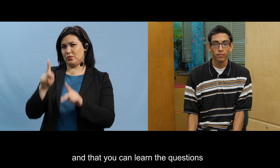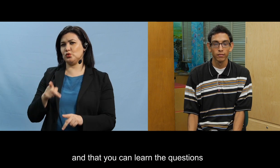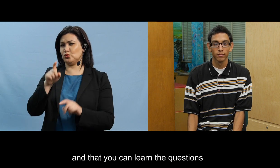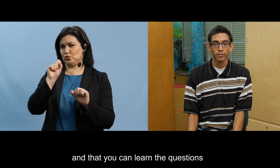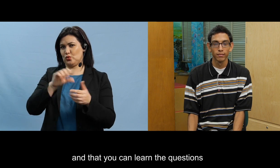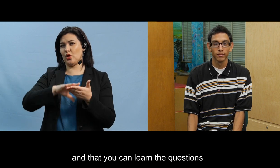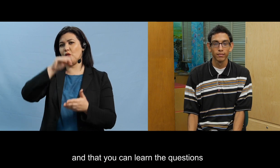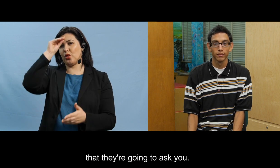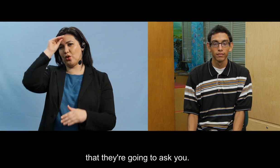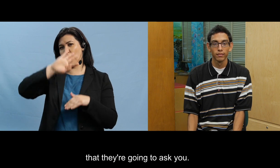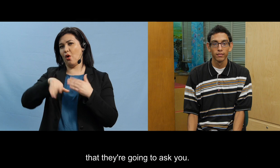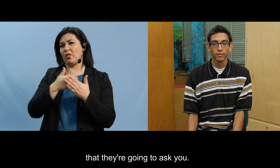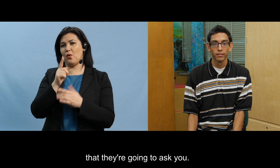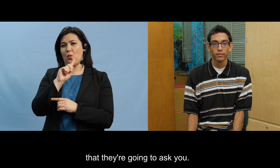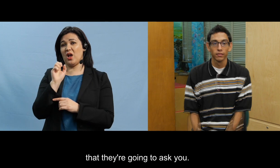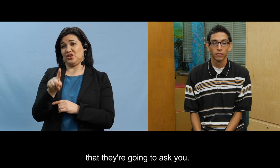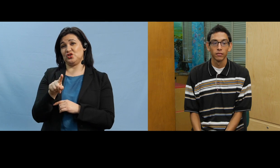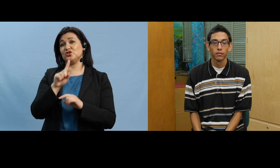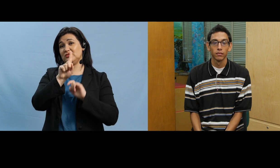las preguntas que te van a